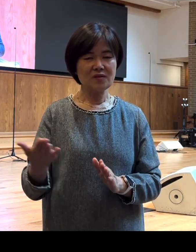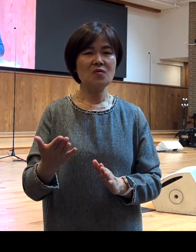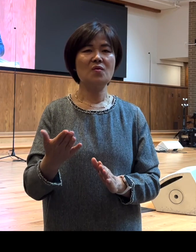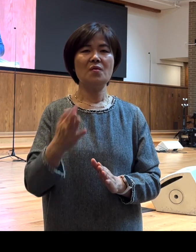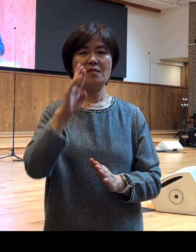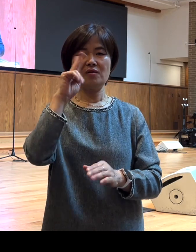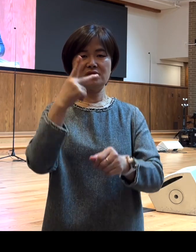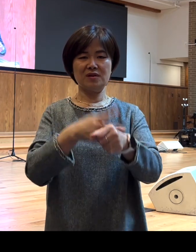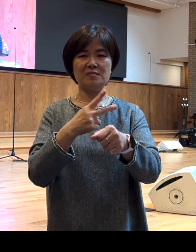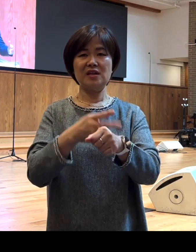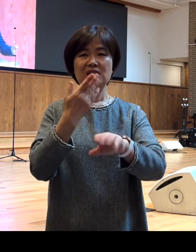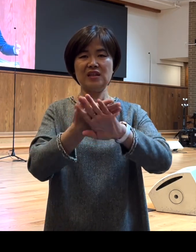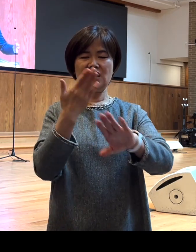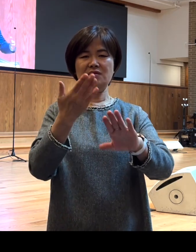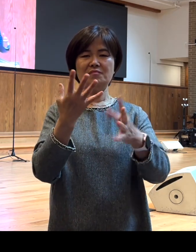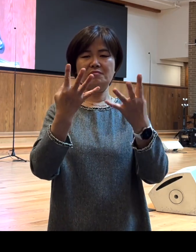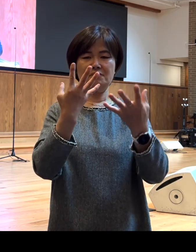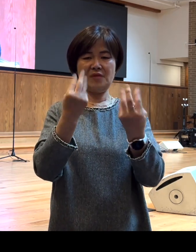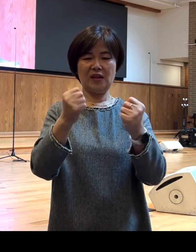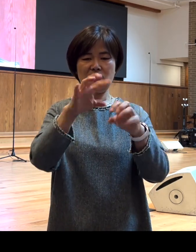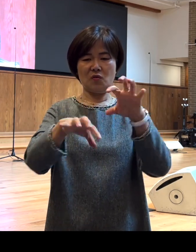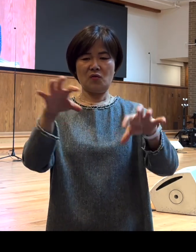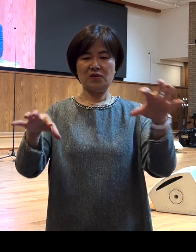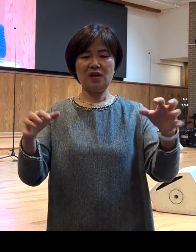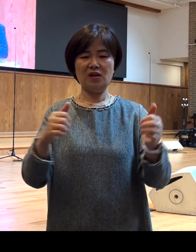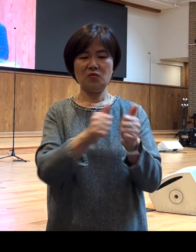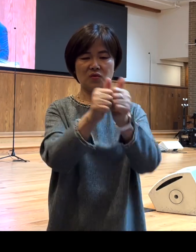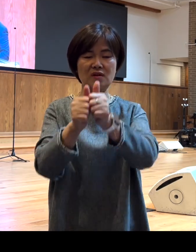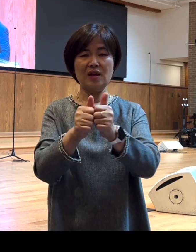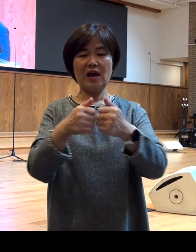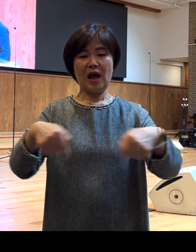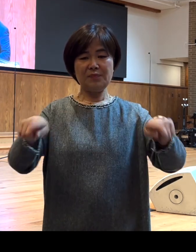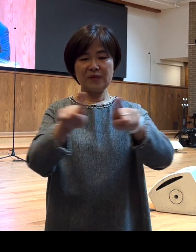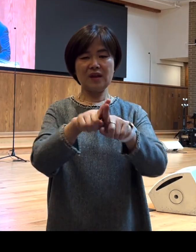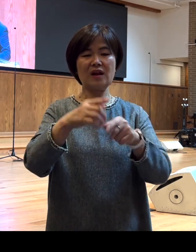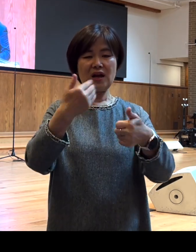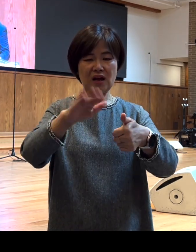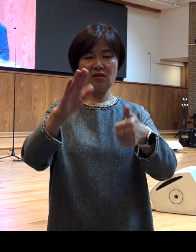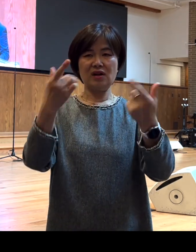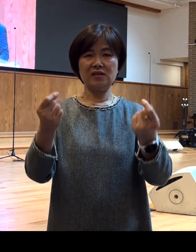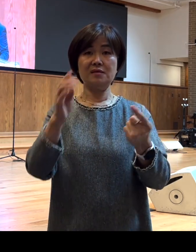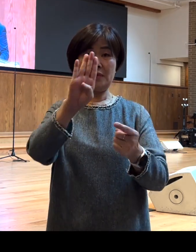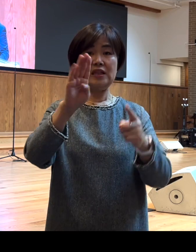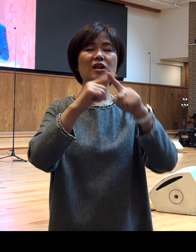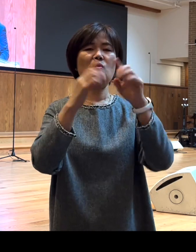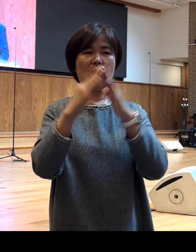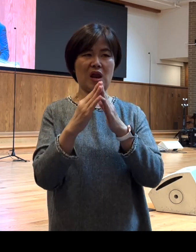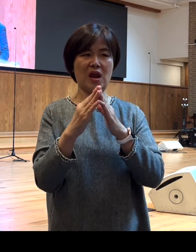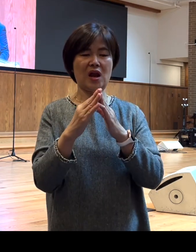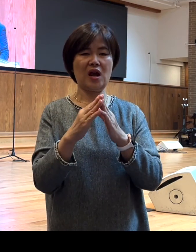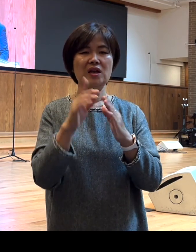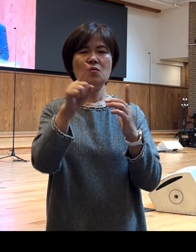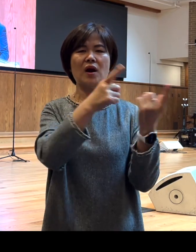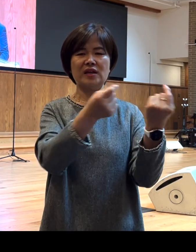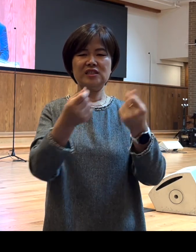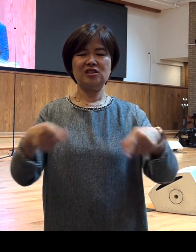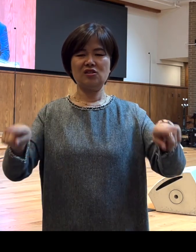다른 여러 지역의 동역자들과 함께 동역했던 것처럼 우리 베델 교회가 그렇게 더불어 손잡고